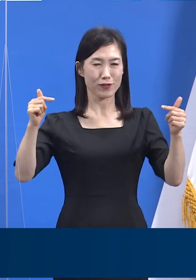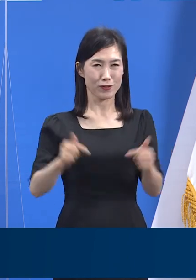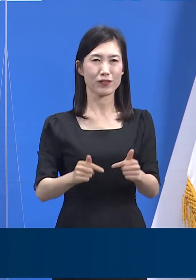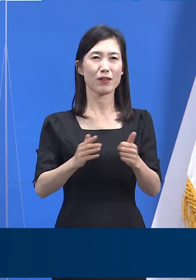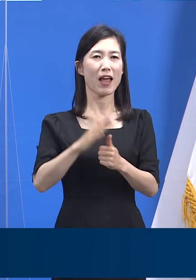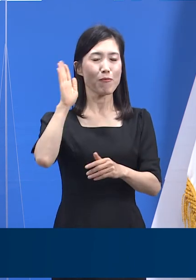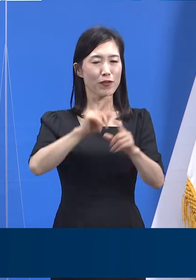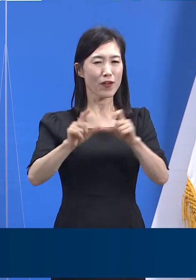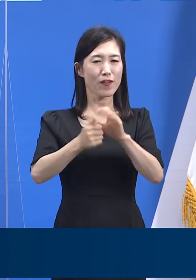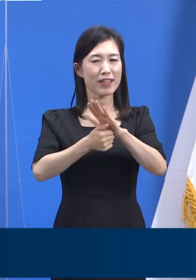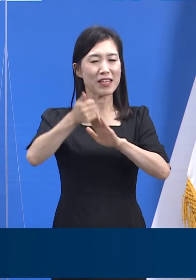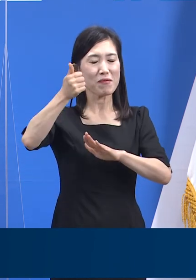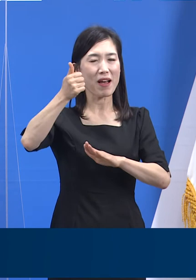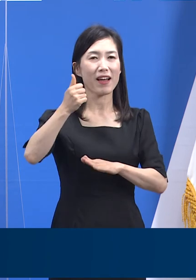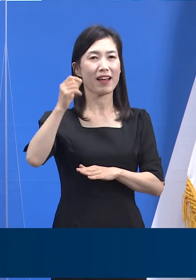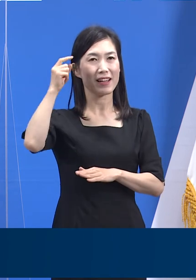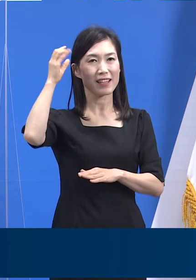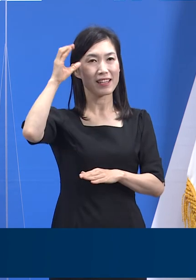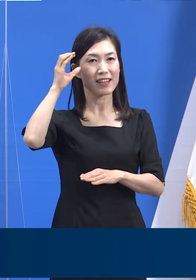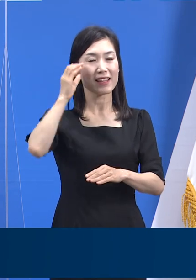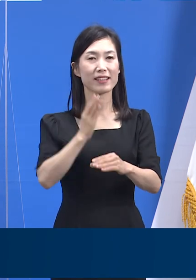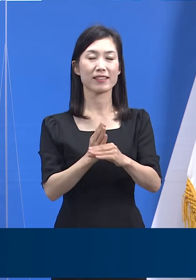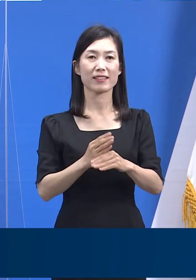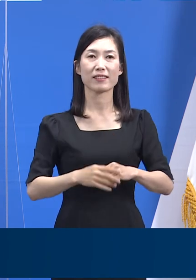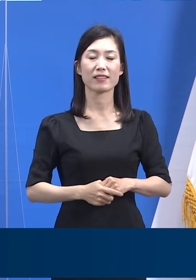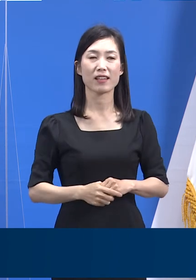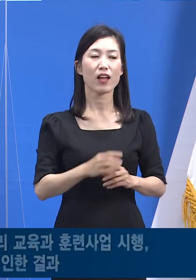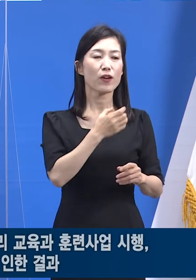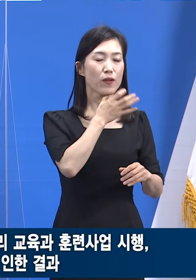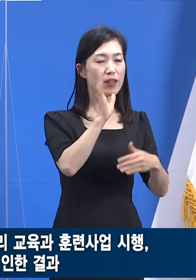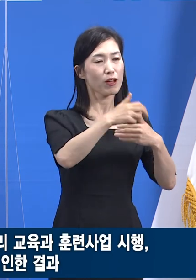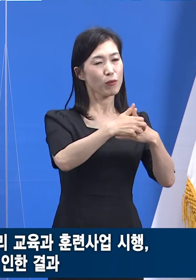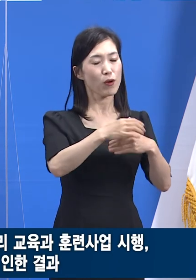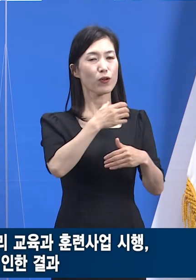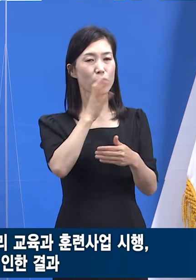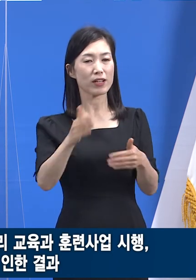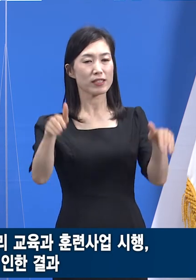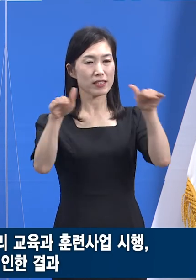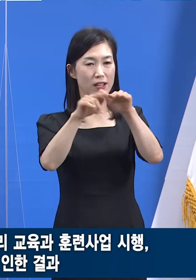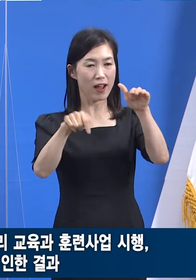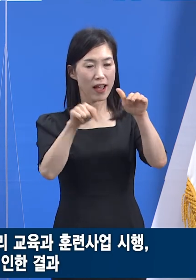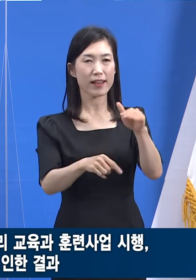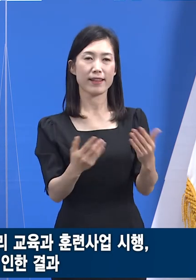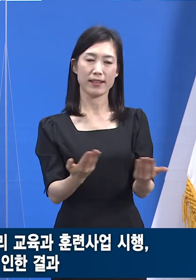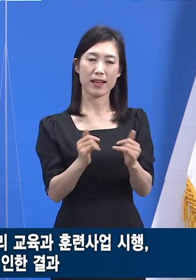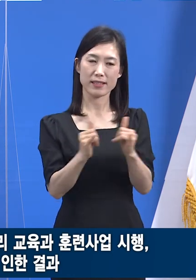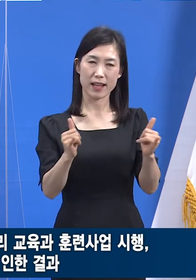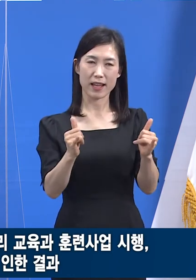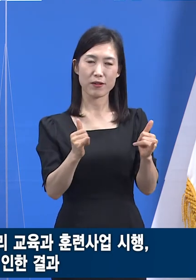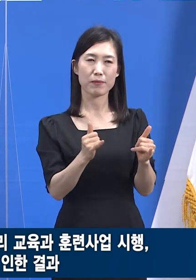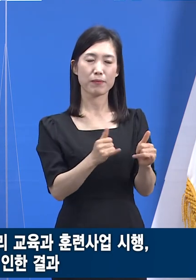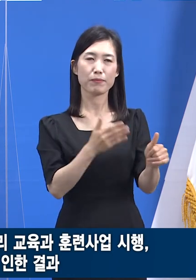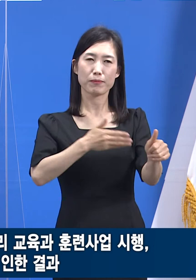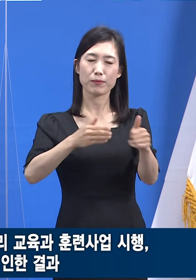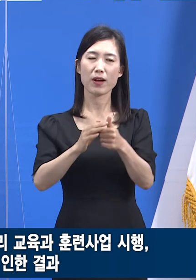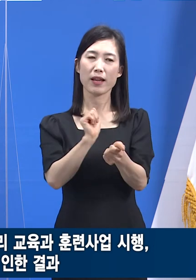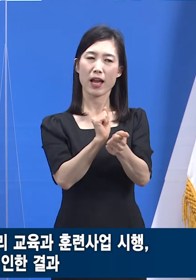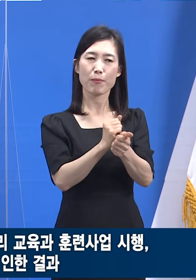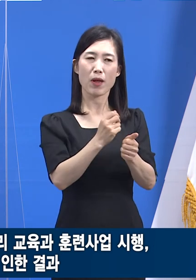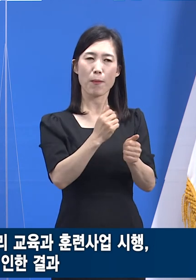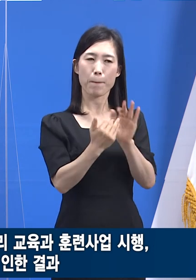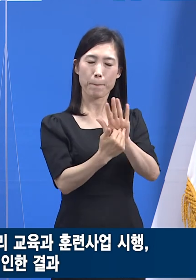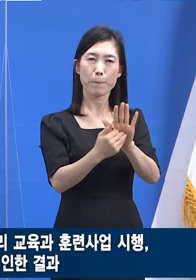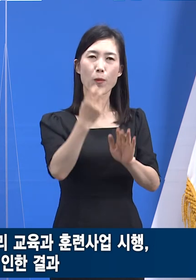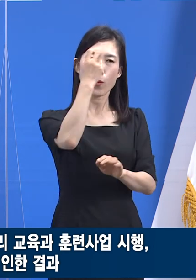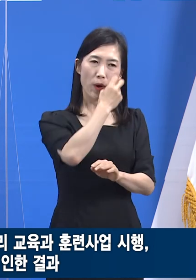고무적인 결과입니다. 요양병원 요양시설 종사자들을 대상으로 감염관리 교육과 훈련